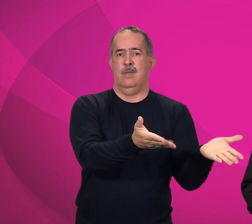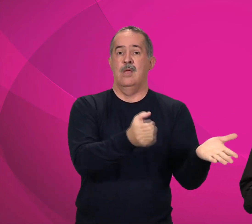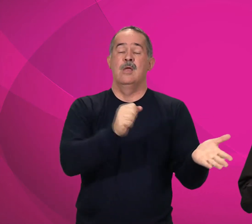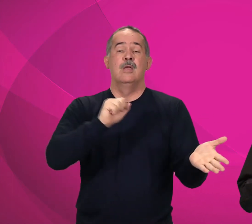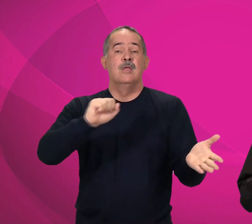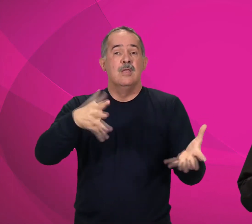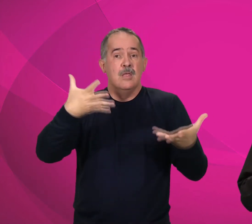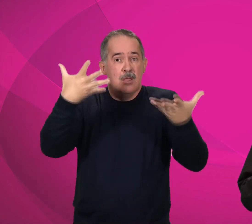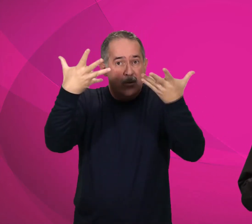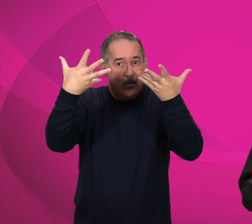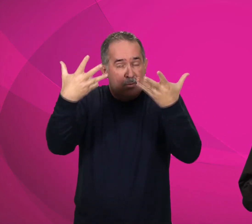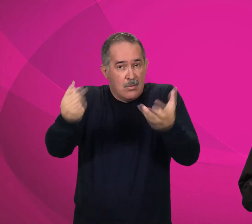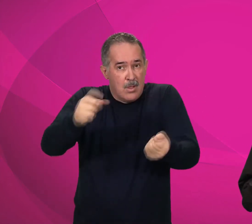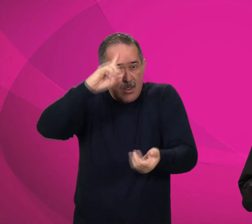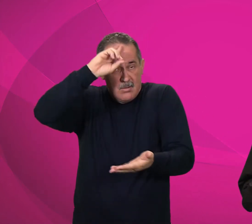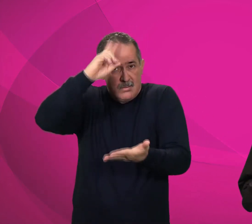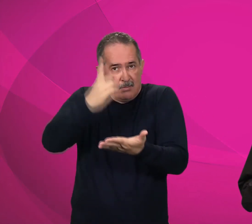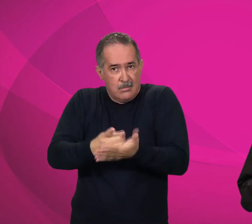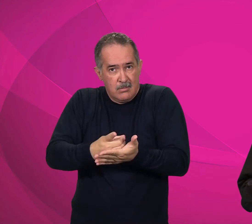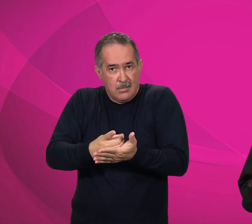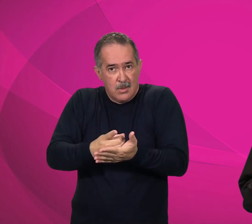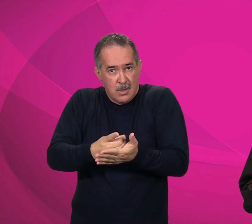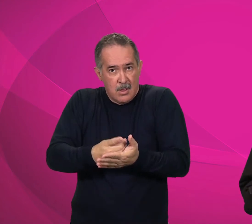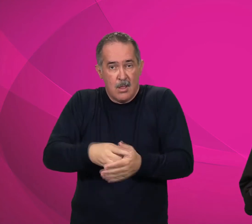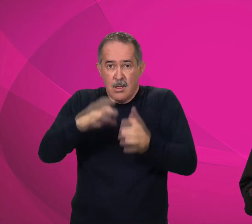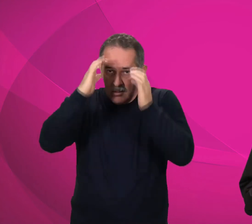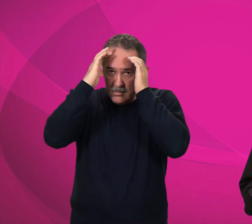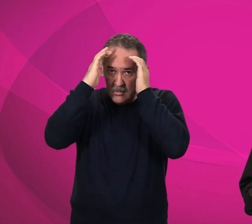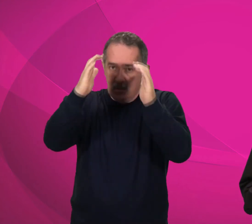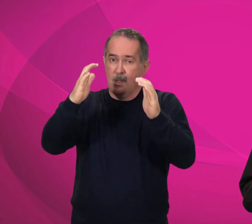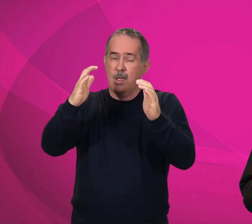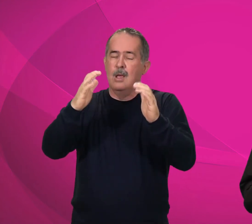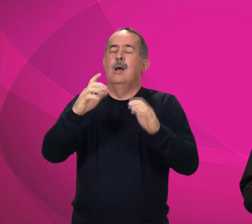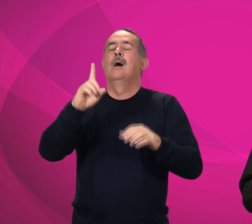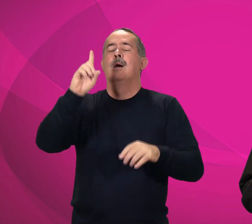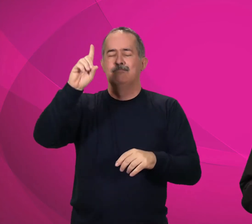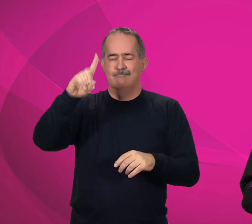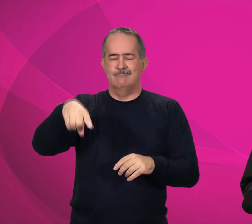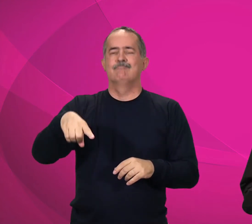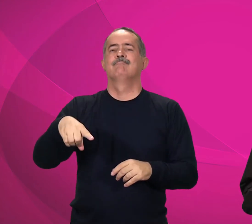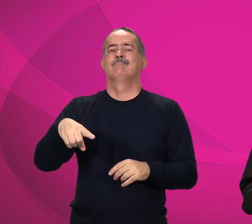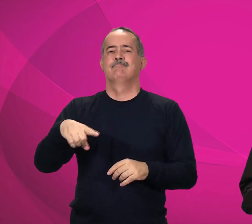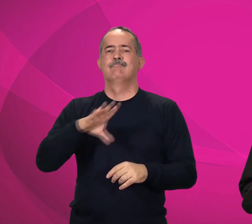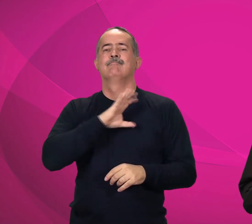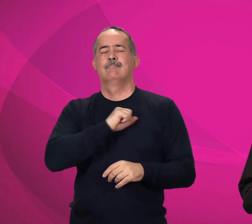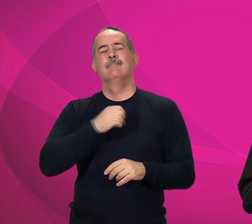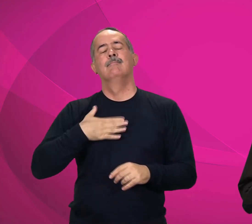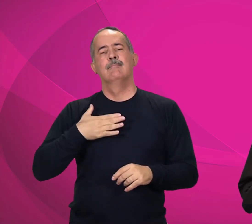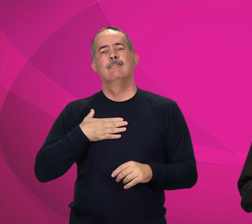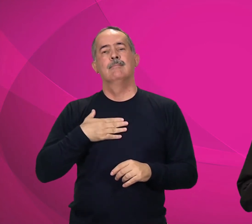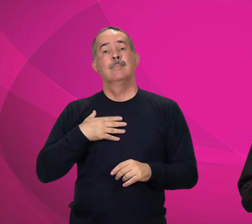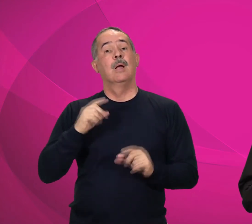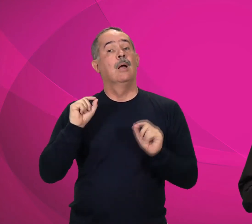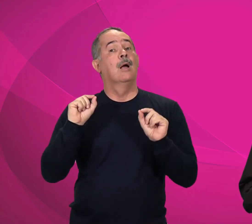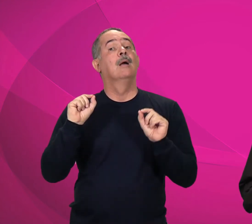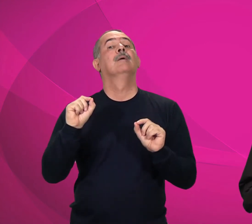Quem acolheu os meus mandamentos, e os observa, esse me ama. Ora, quem me ama,